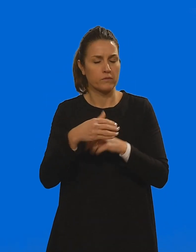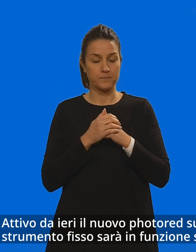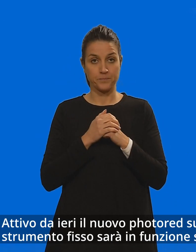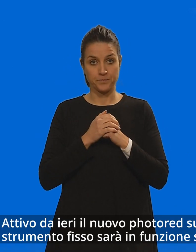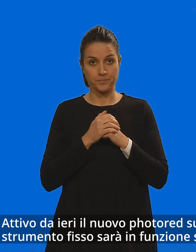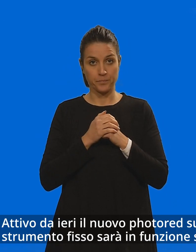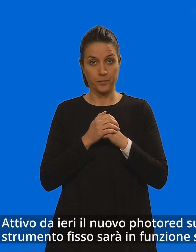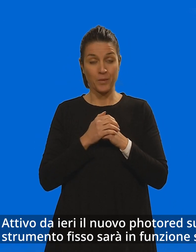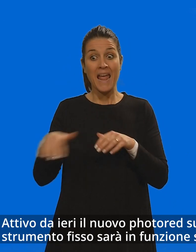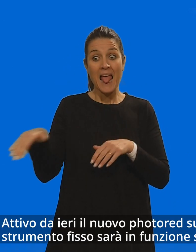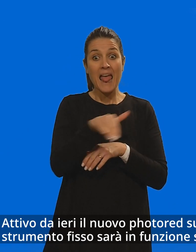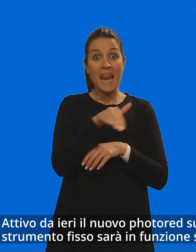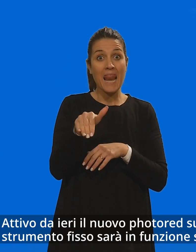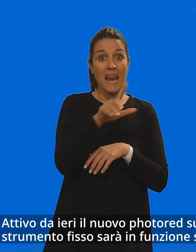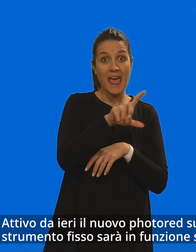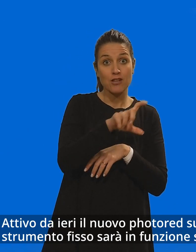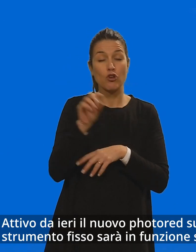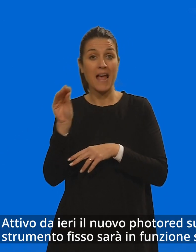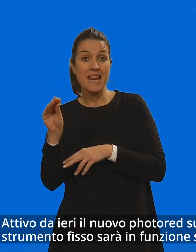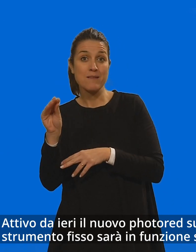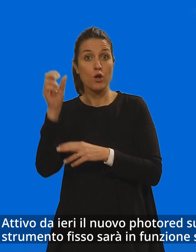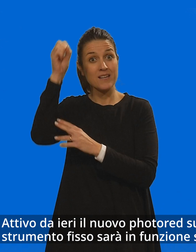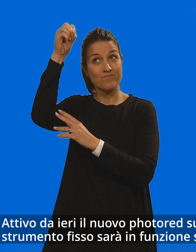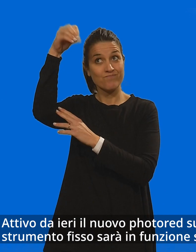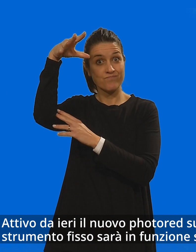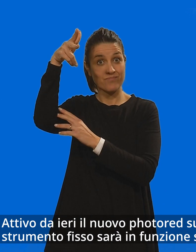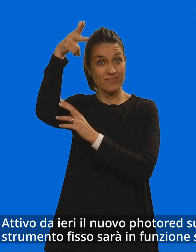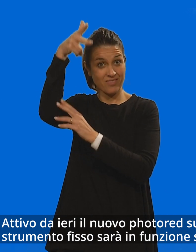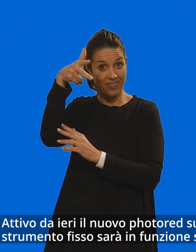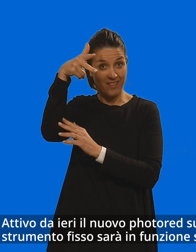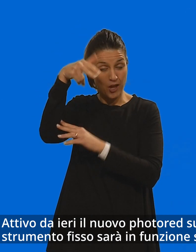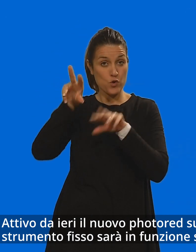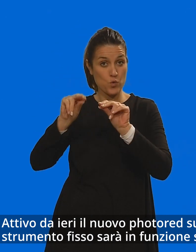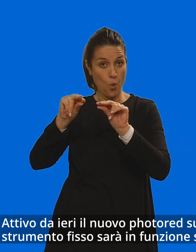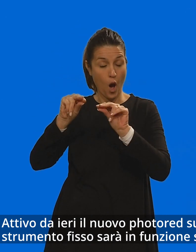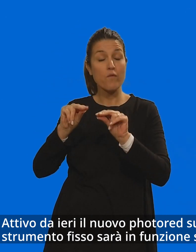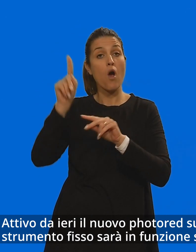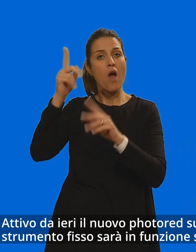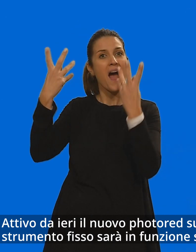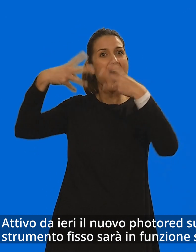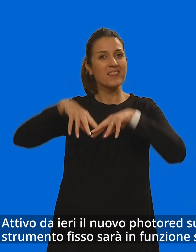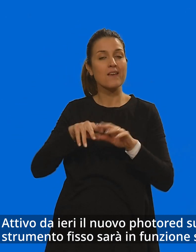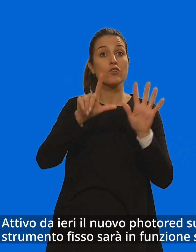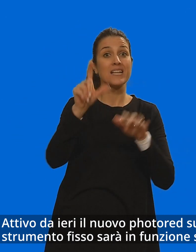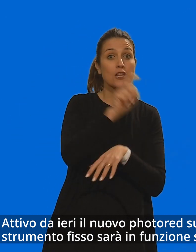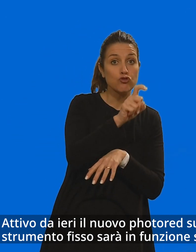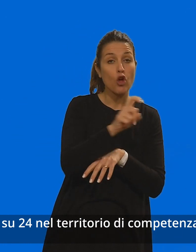Attivo da ieri il nuovo FotoRed sulla Lecce Gallipoli. Lo strumento fisso sarà in funzione 7 giorni su 7 e 24 ore